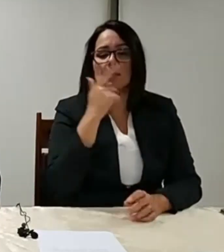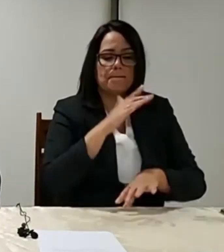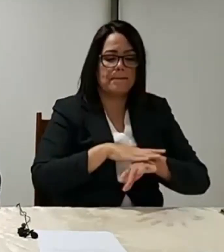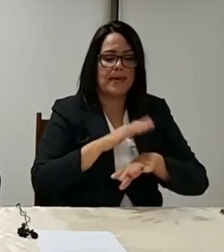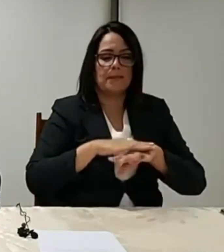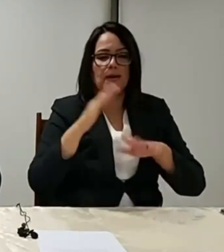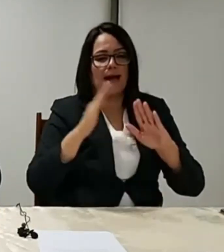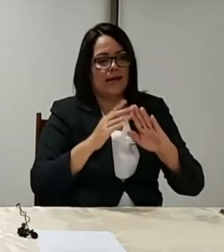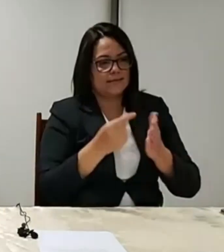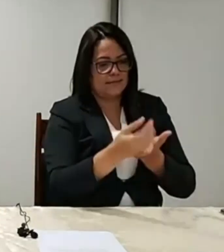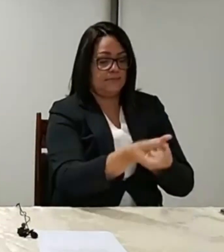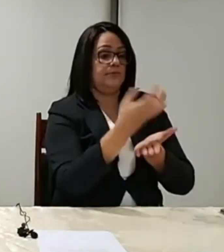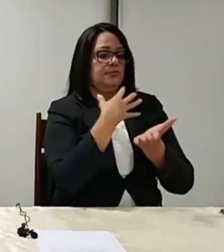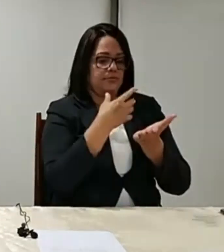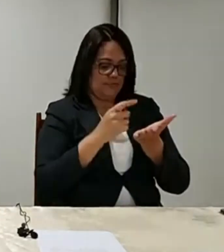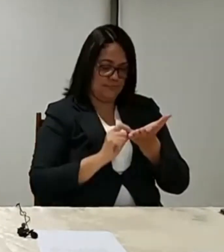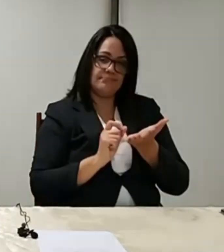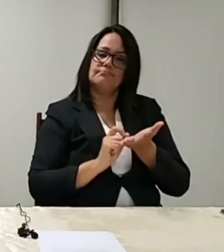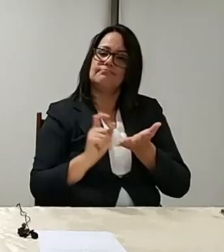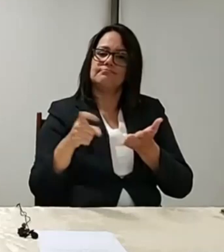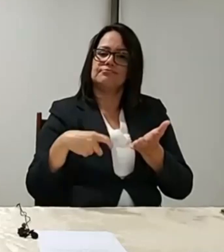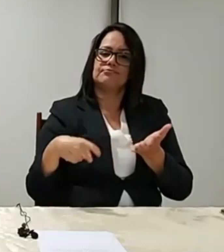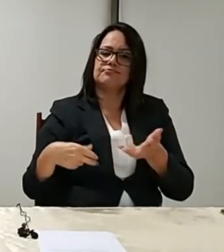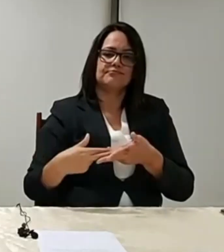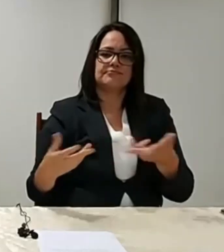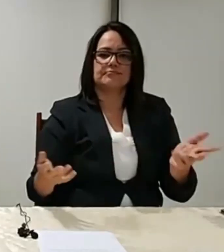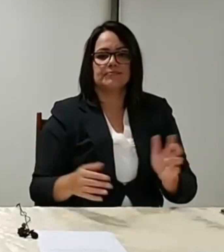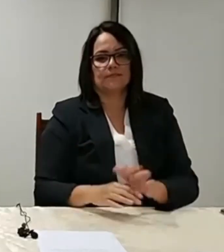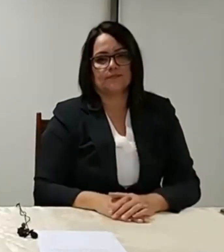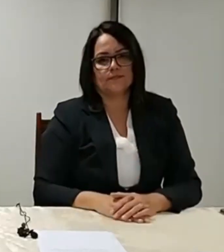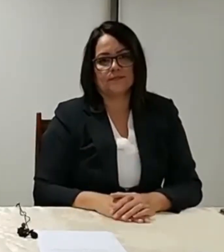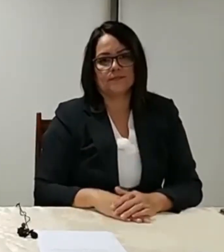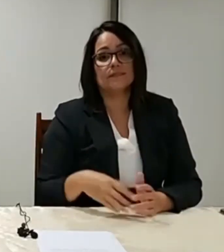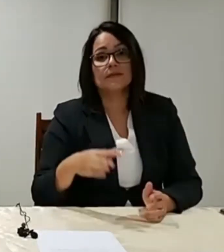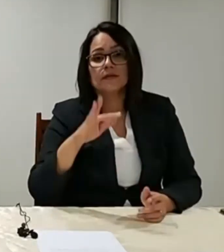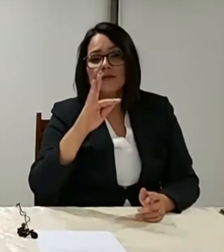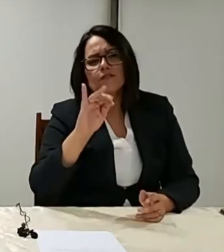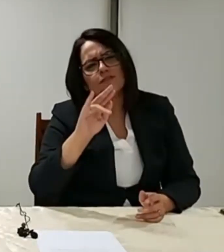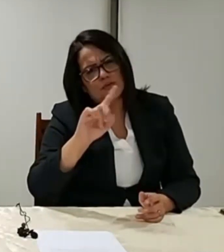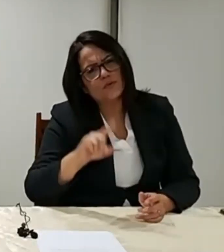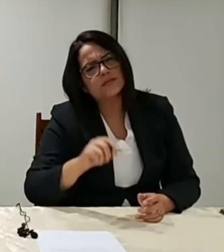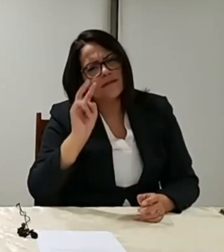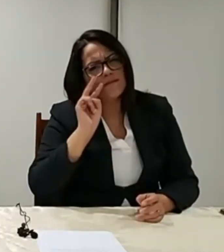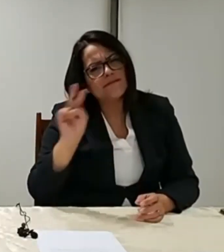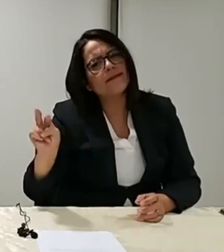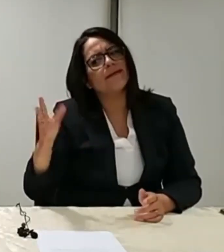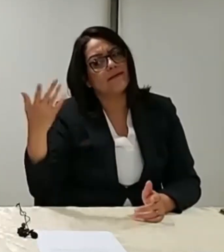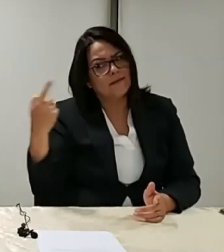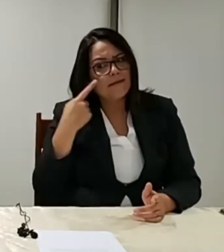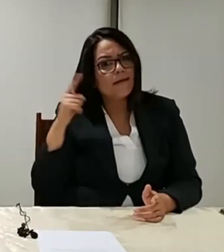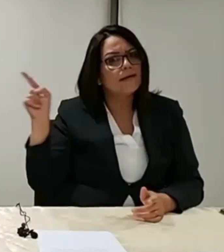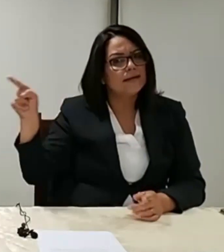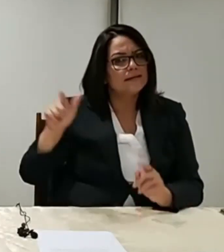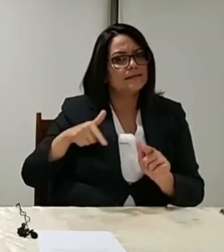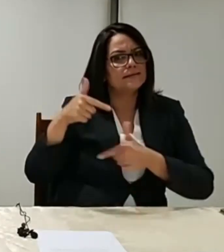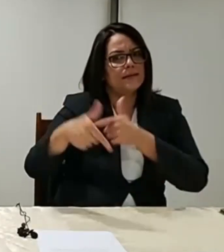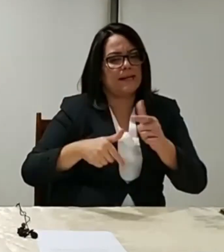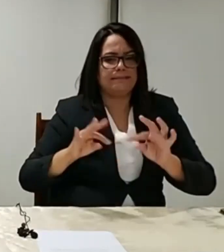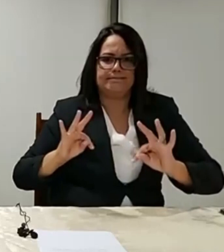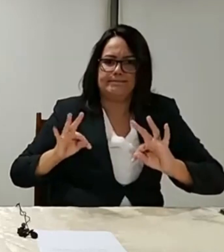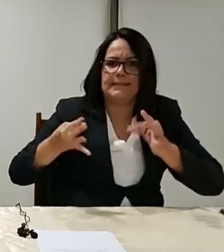Filza, imagine a mão de obra, a tecnologia, o